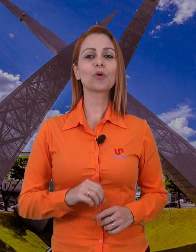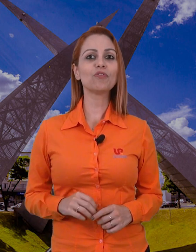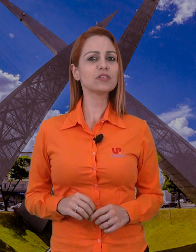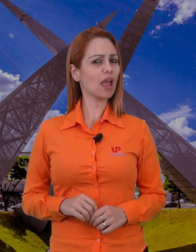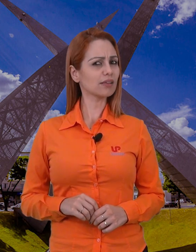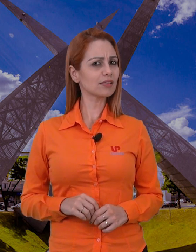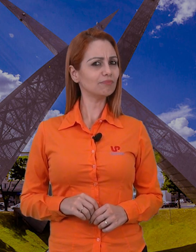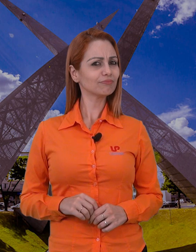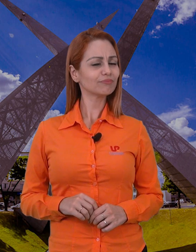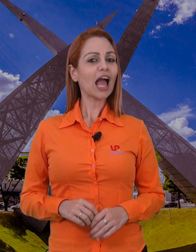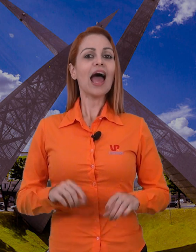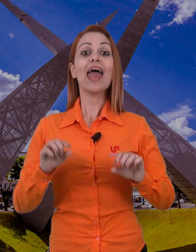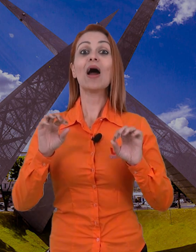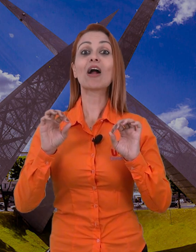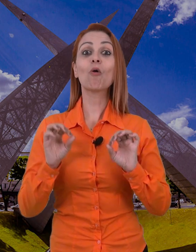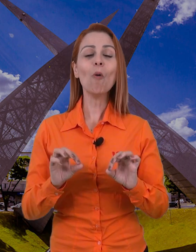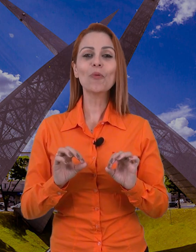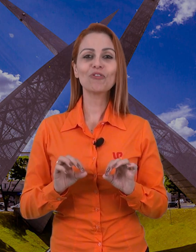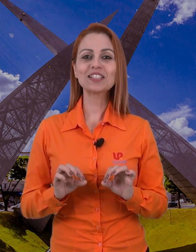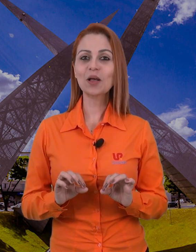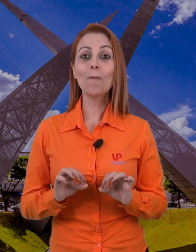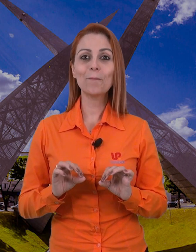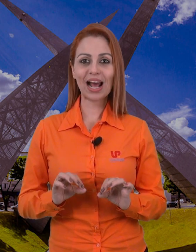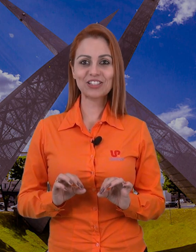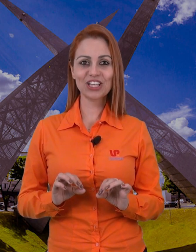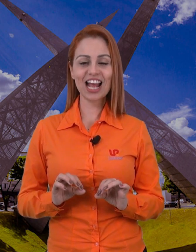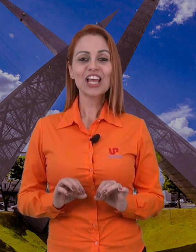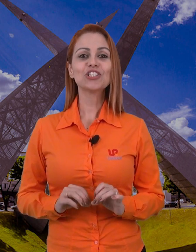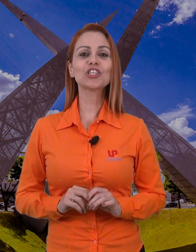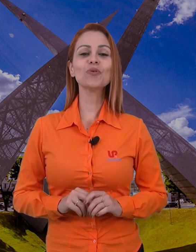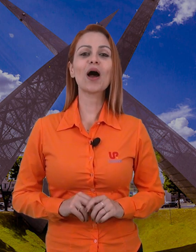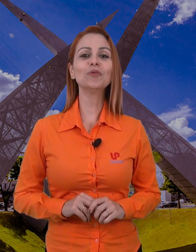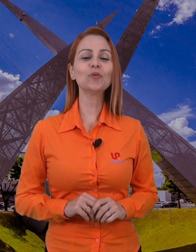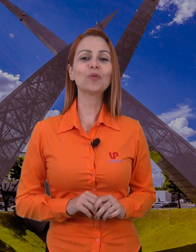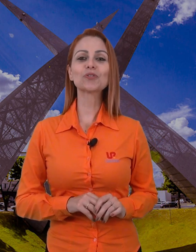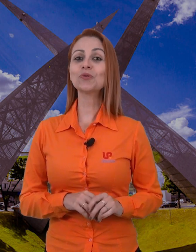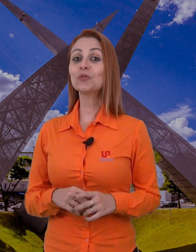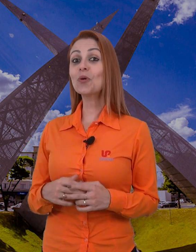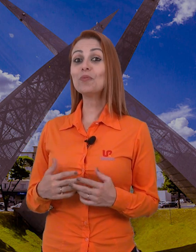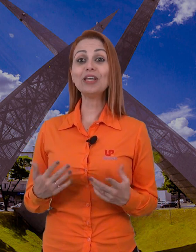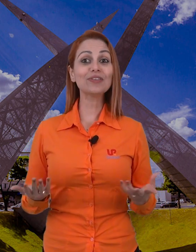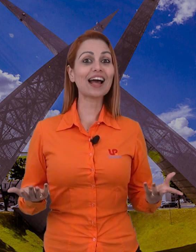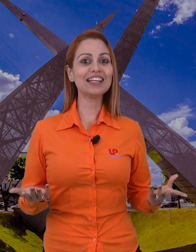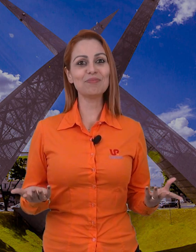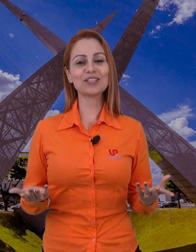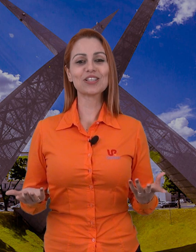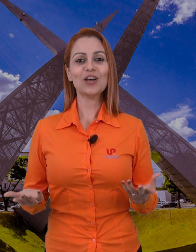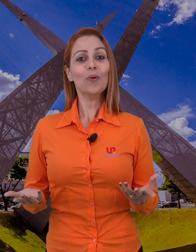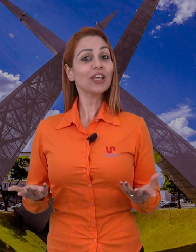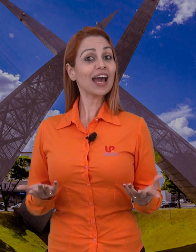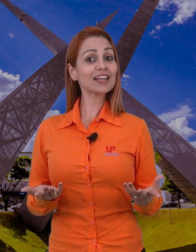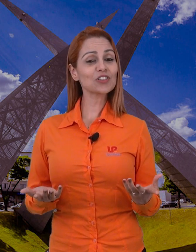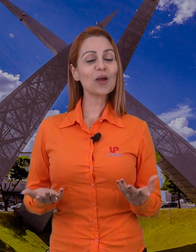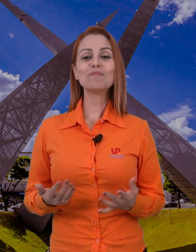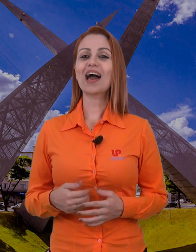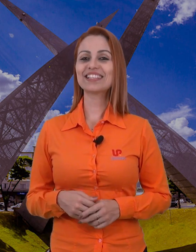proficiência. É a comprovação prática de que o aluno possui domínio da Libras, o que garante mais